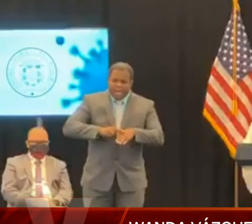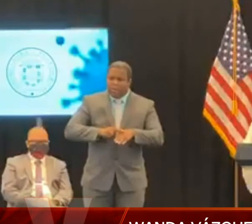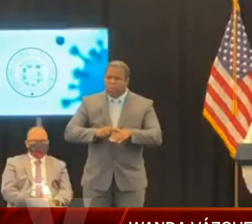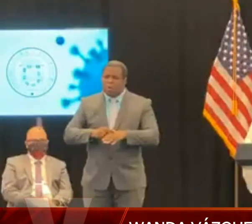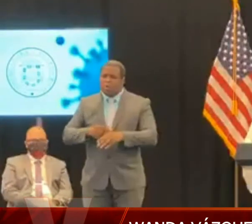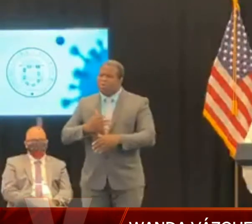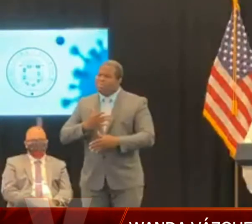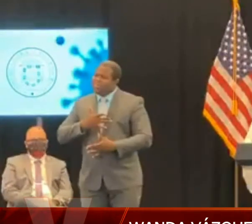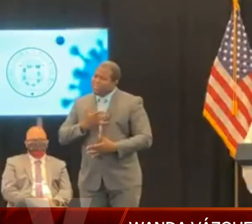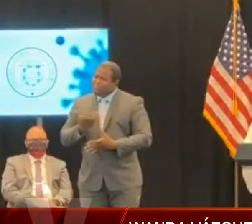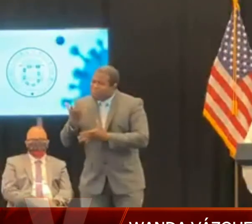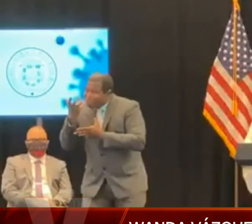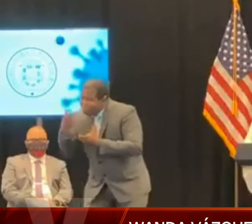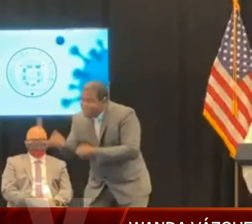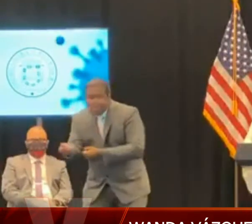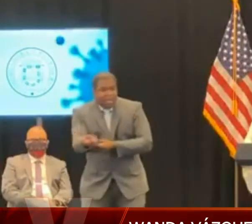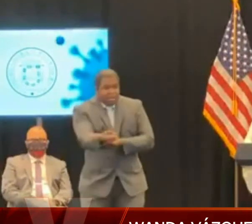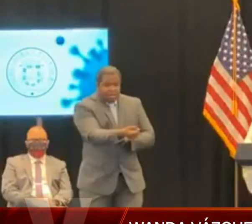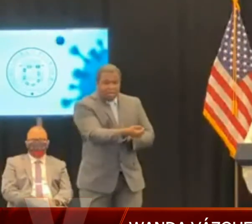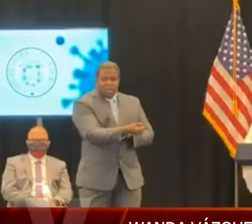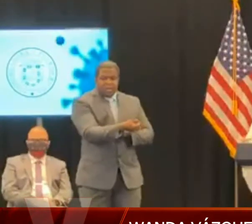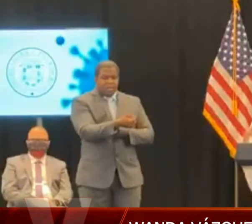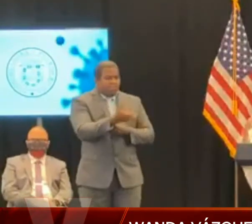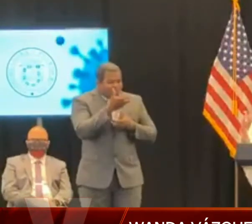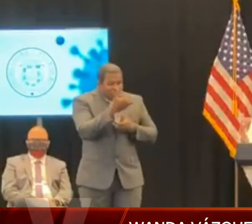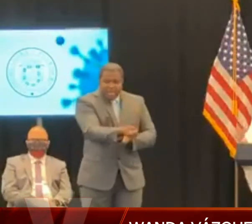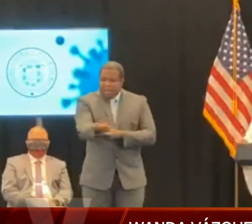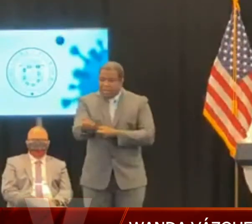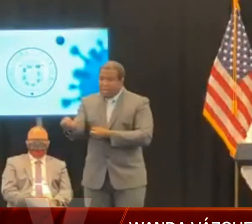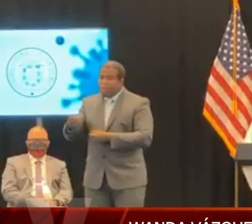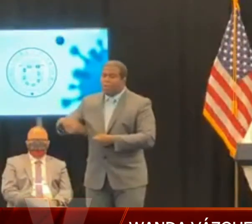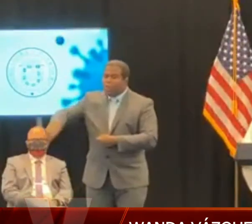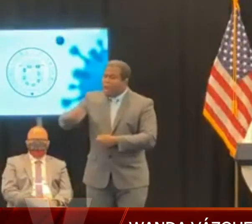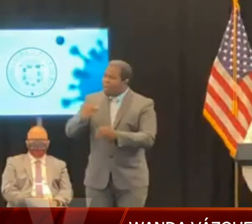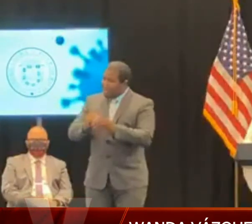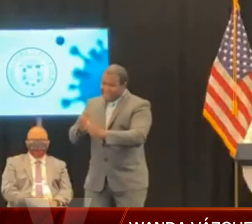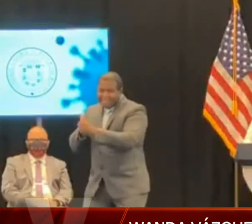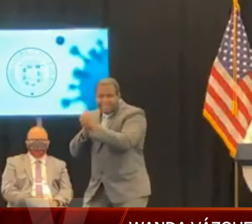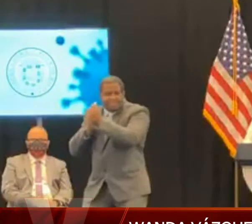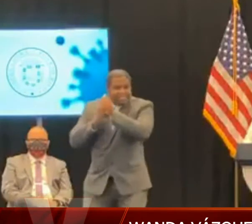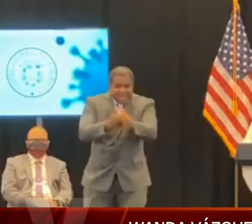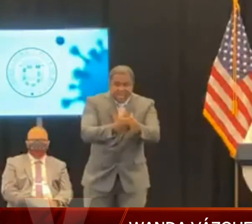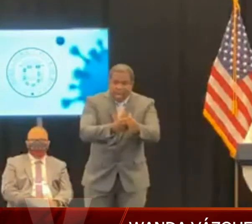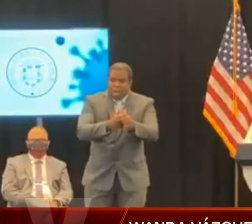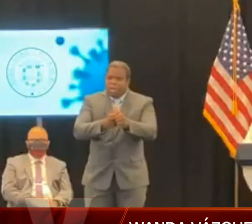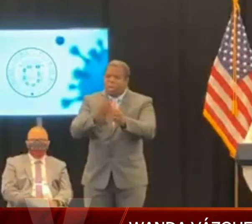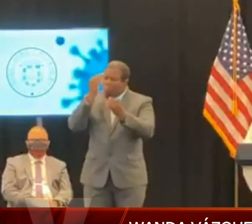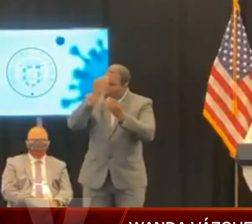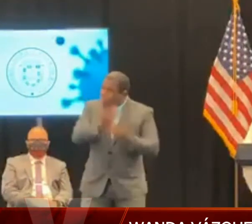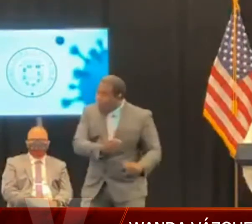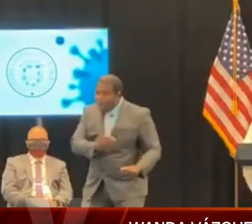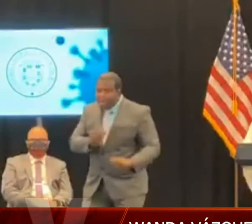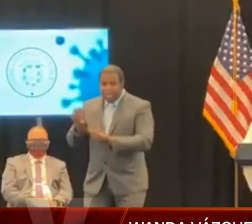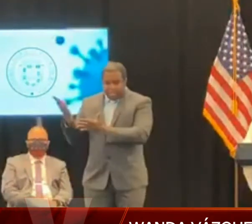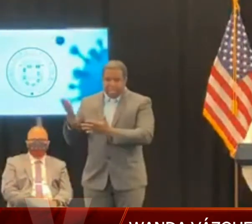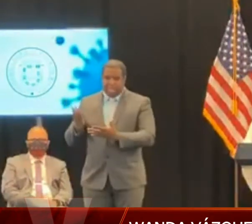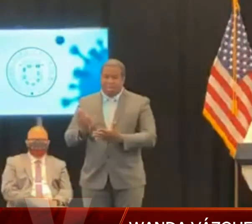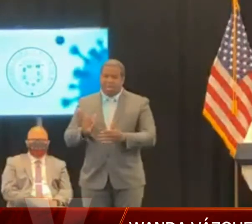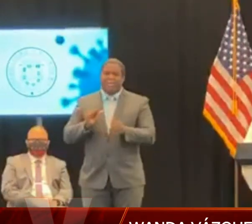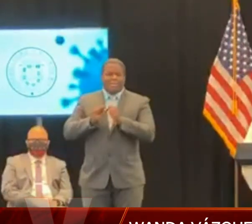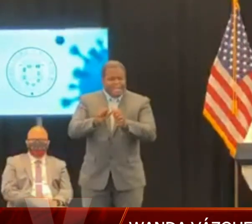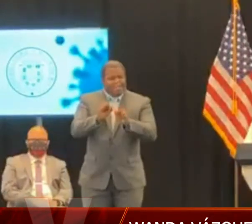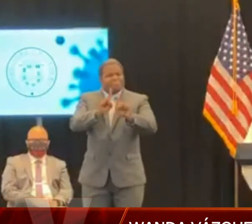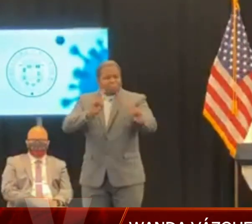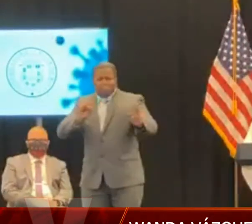podamos echar hacia adelante y que podamos vencer el COVID-19 en lo que llega una vacuna que podamos nosotros administrar. Así